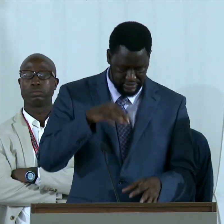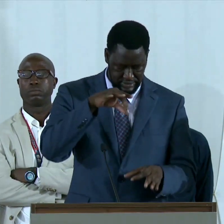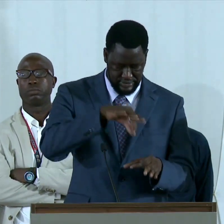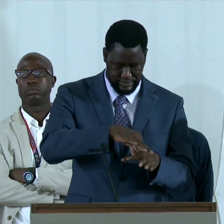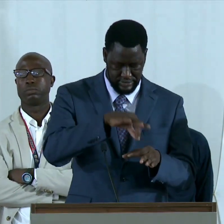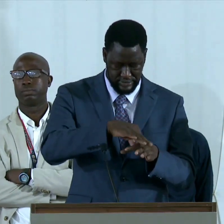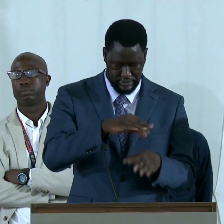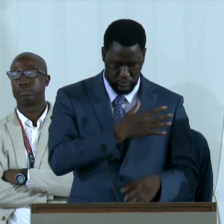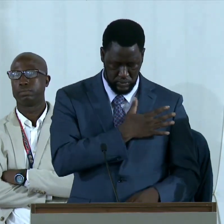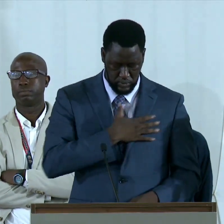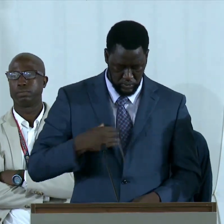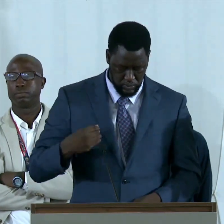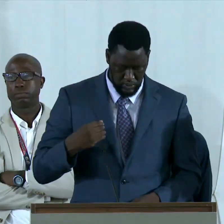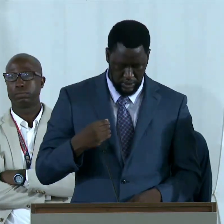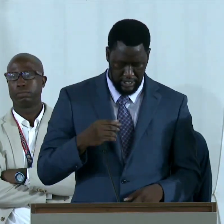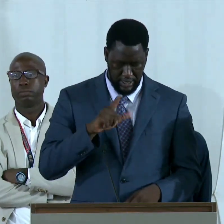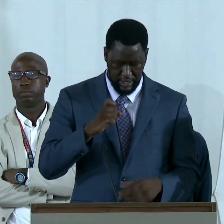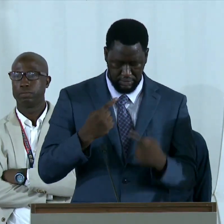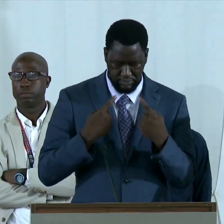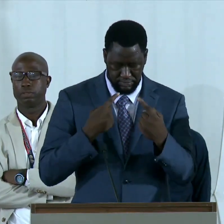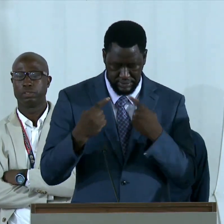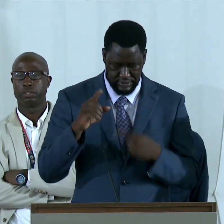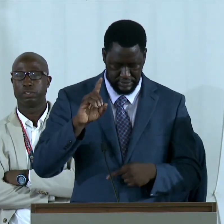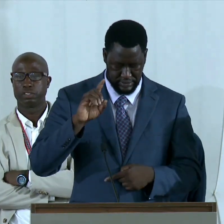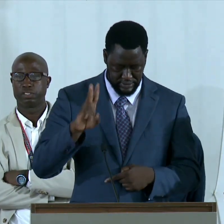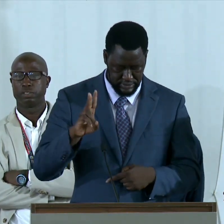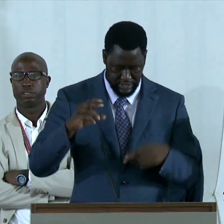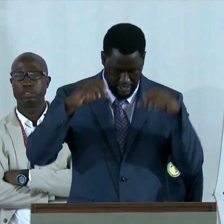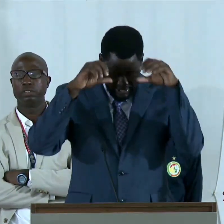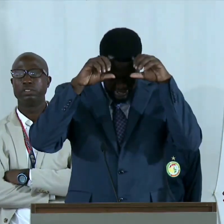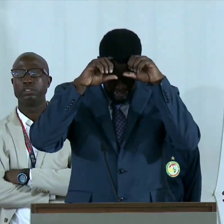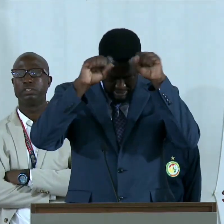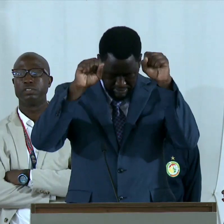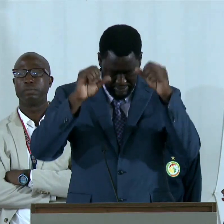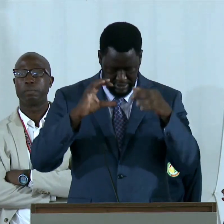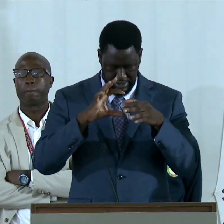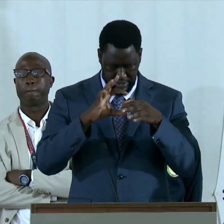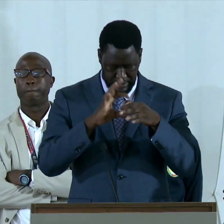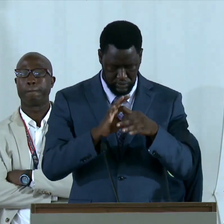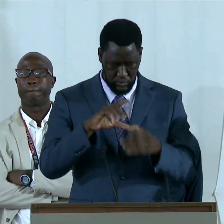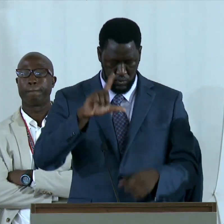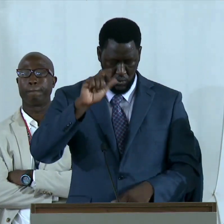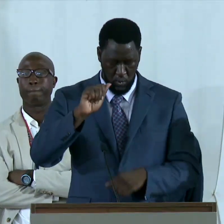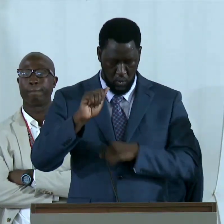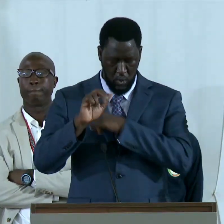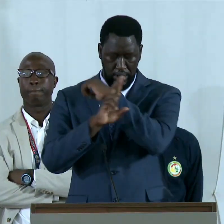électorales et les discours du président de la République.